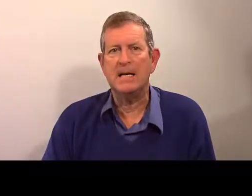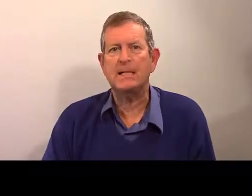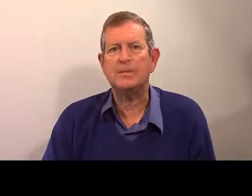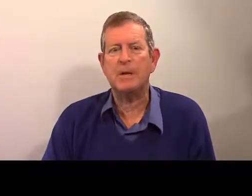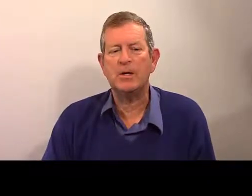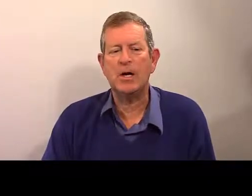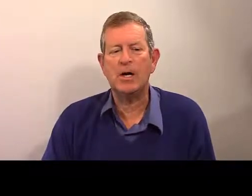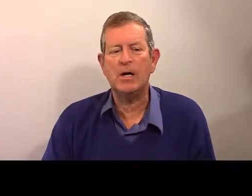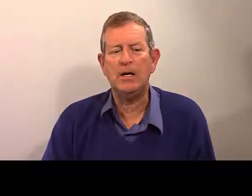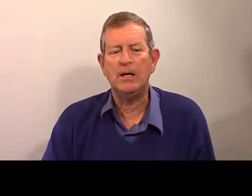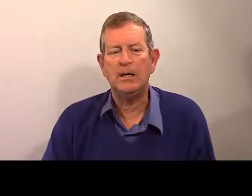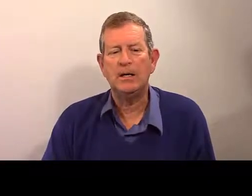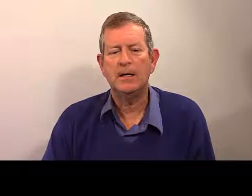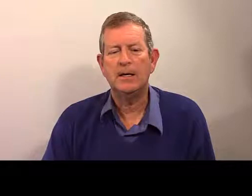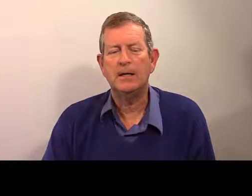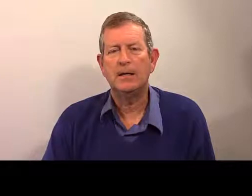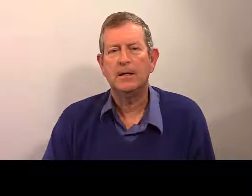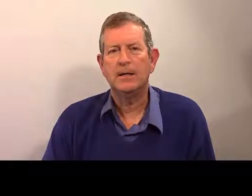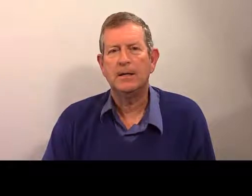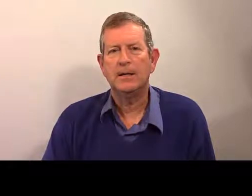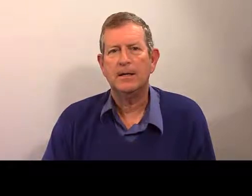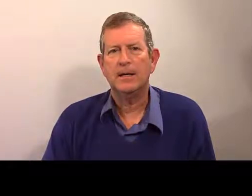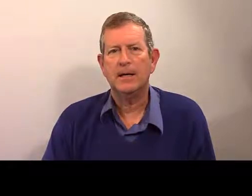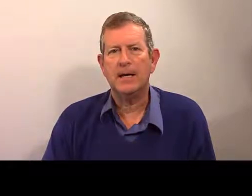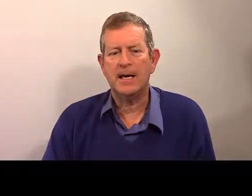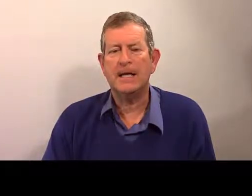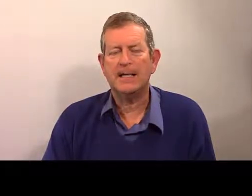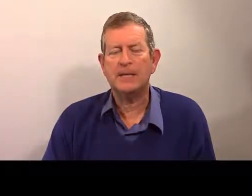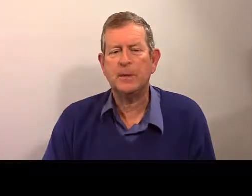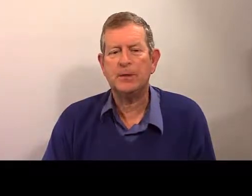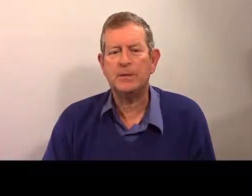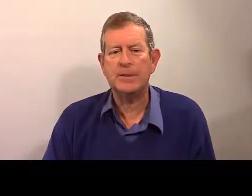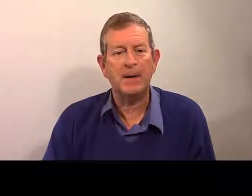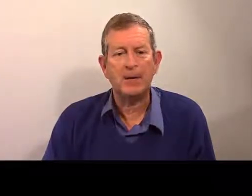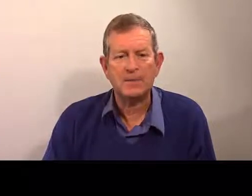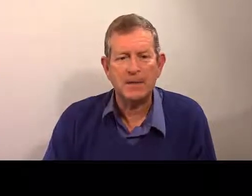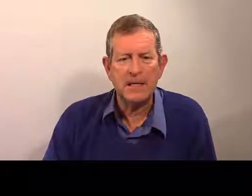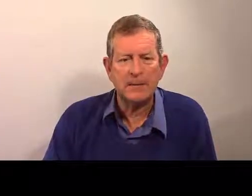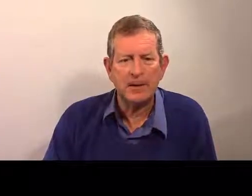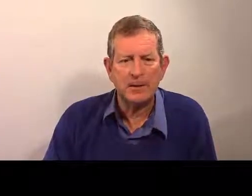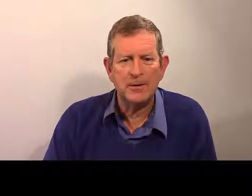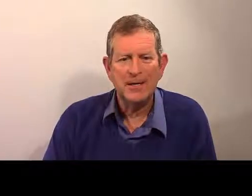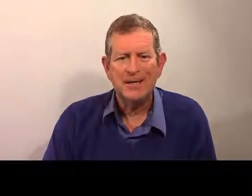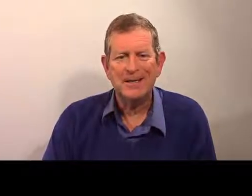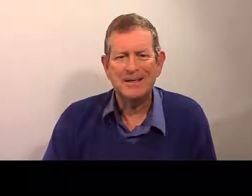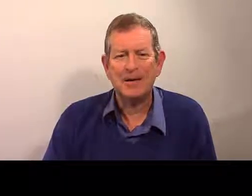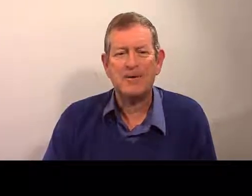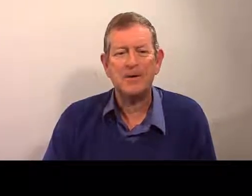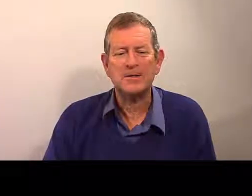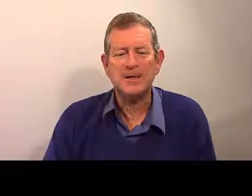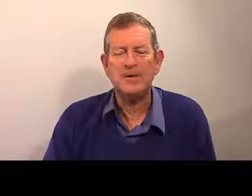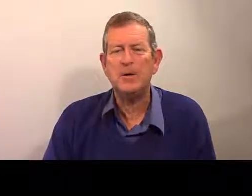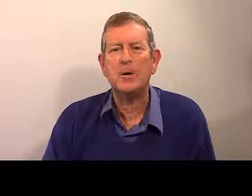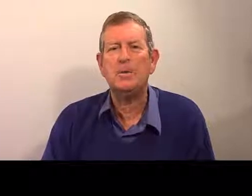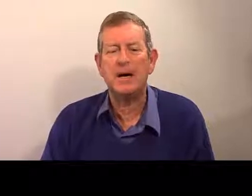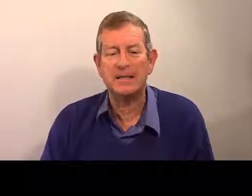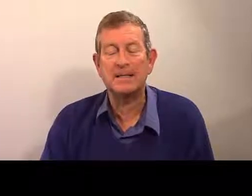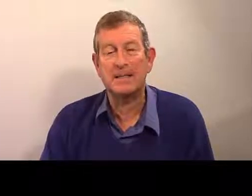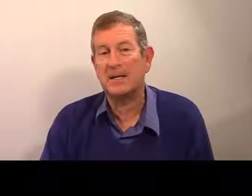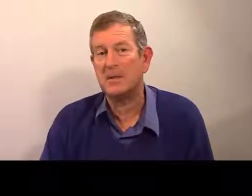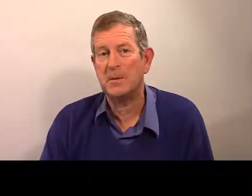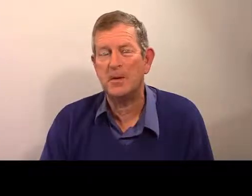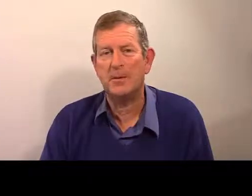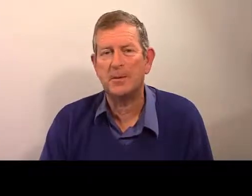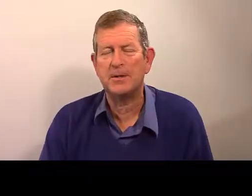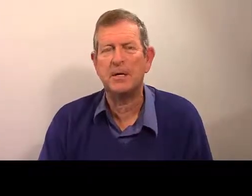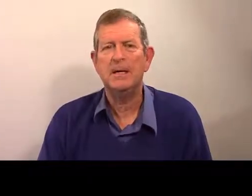Il est espagnol... Et elle est espagnol aussi. Malheureusement, il n a pas... La France n'y figure pas. Et